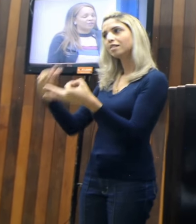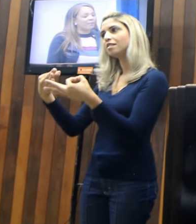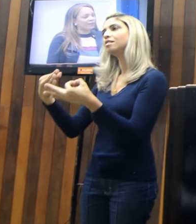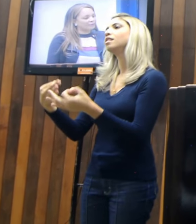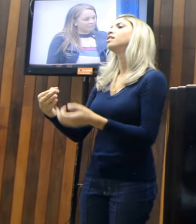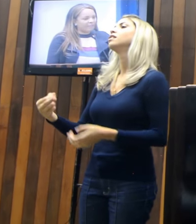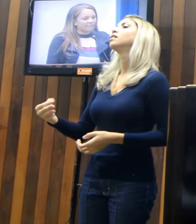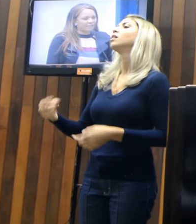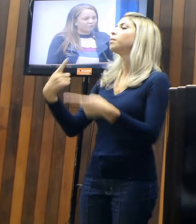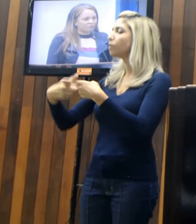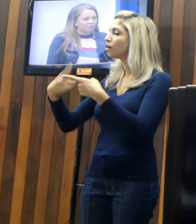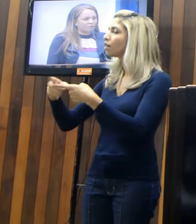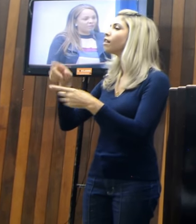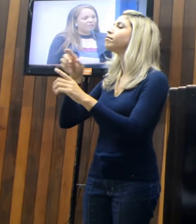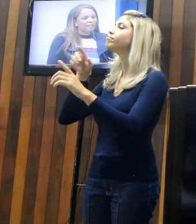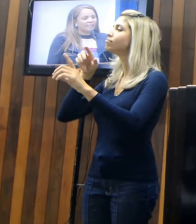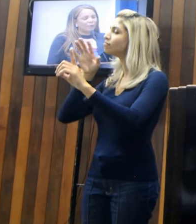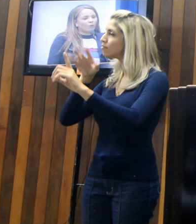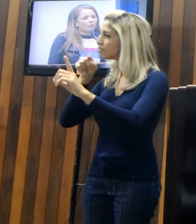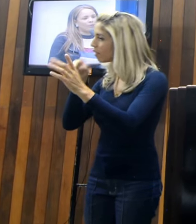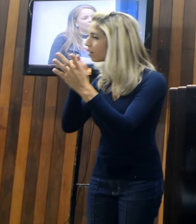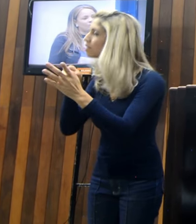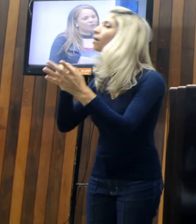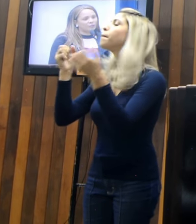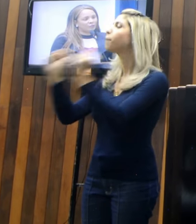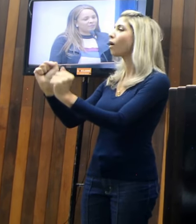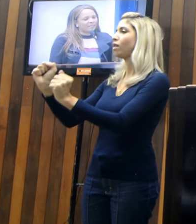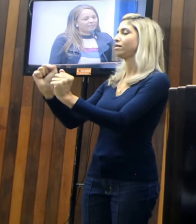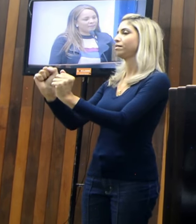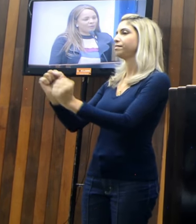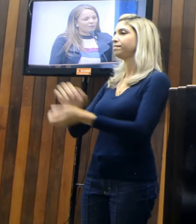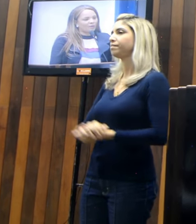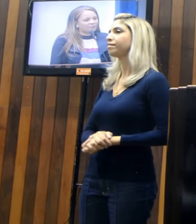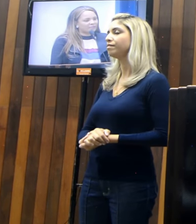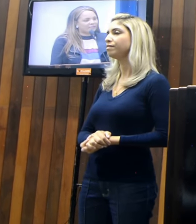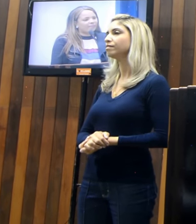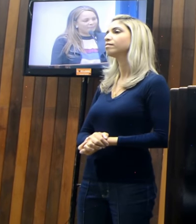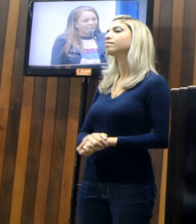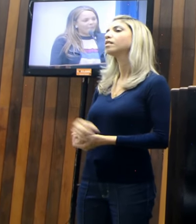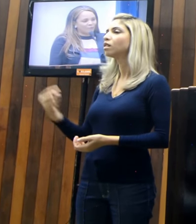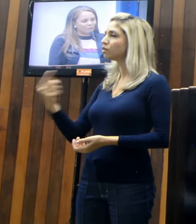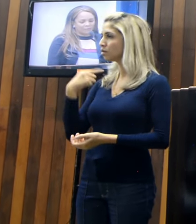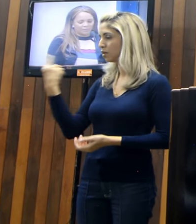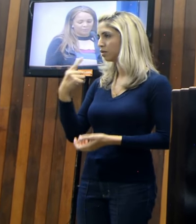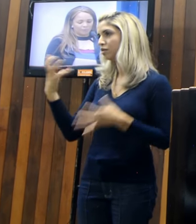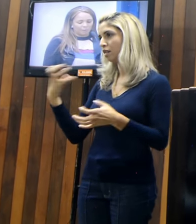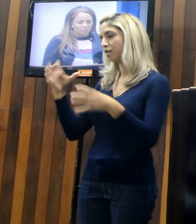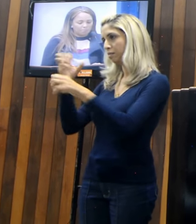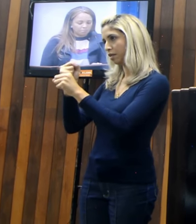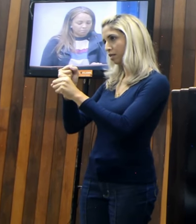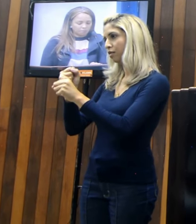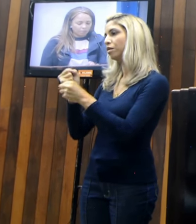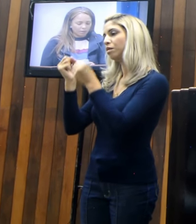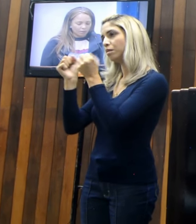prestigiar porque você é merecedor disso. Então, meu amigo, nós estamos aqui para somar com você, tá? Pode contar comigo.